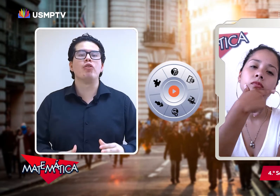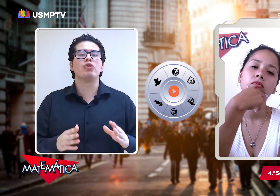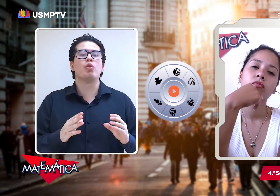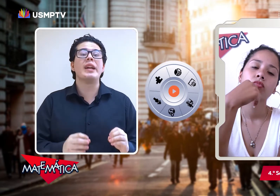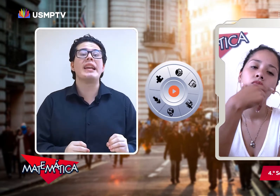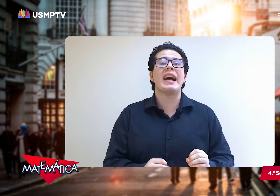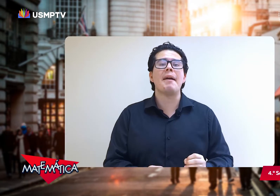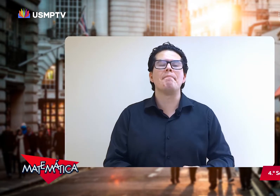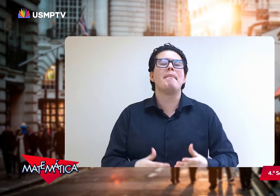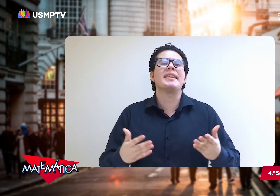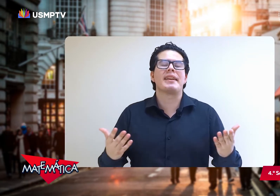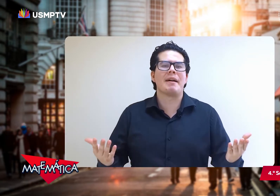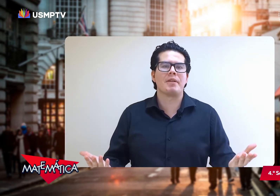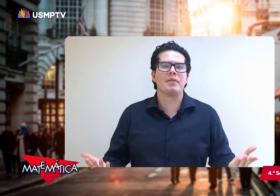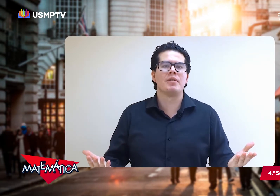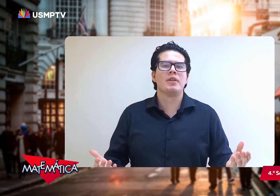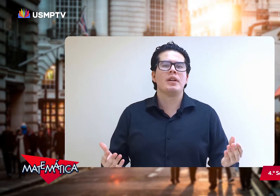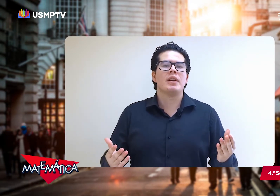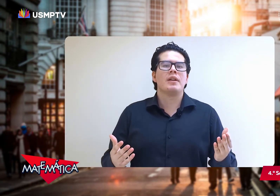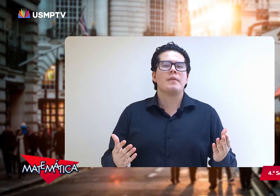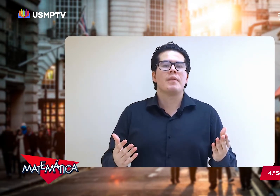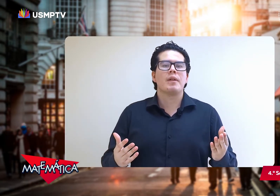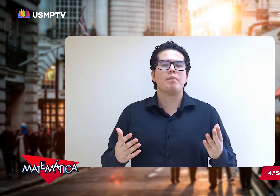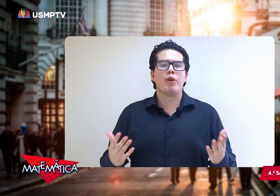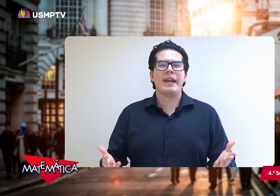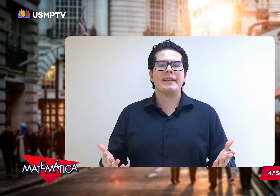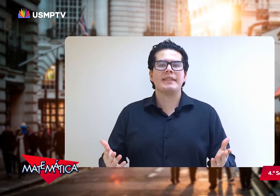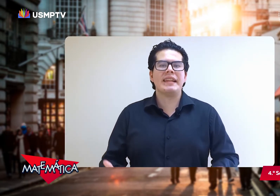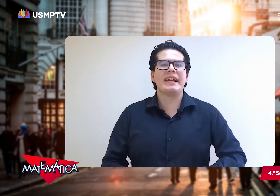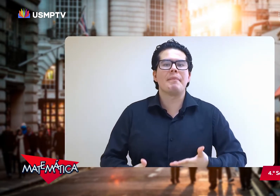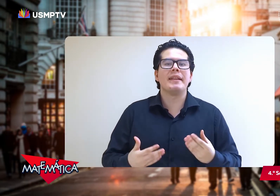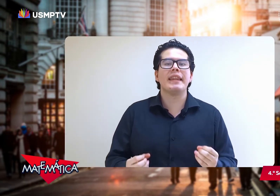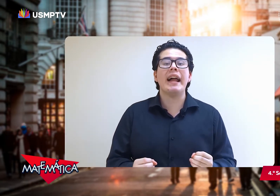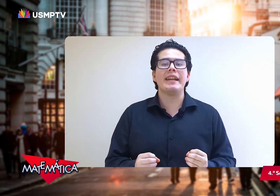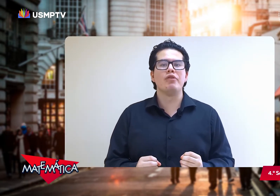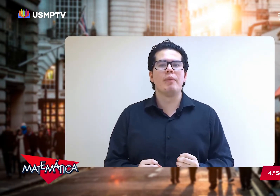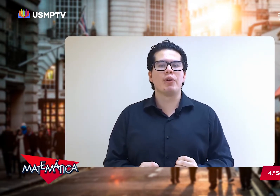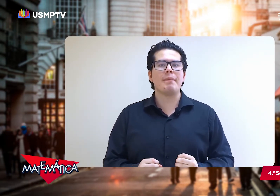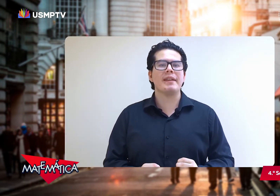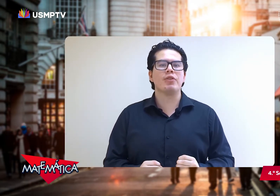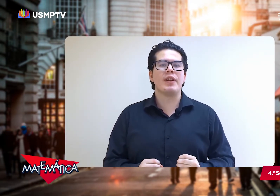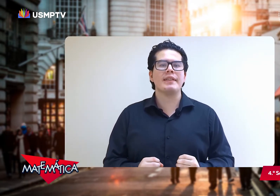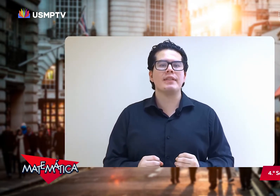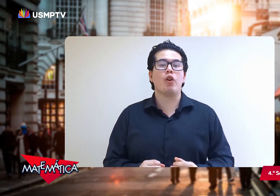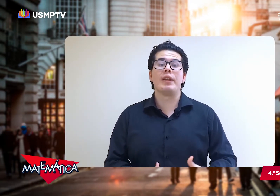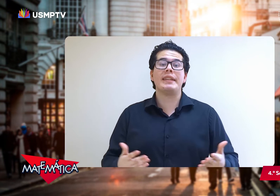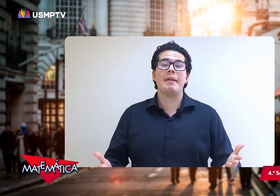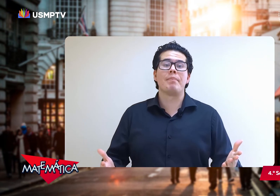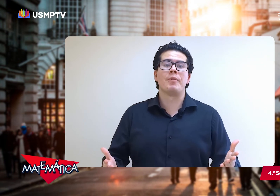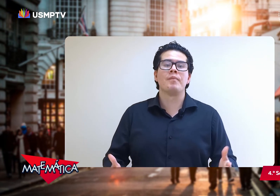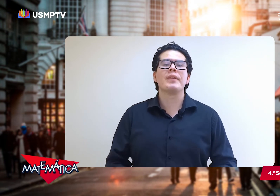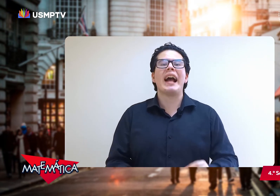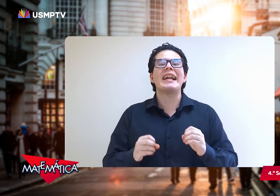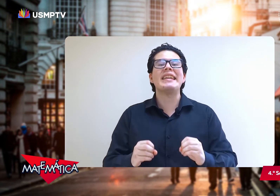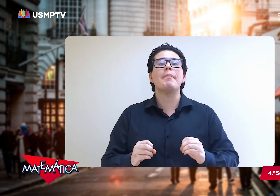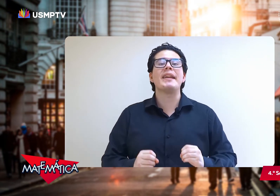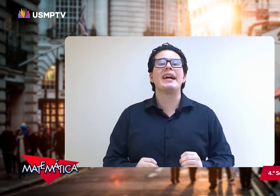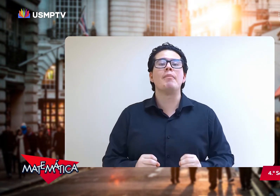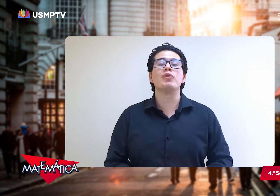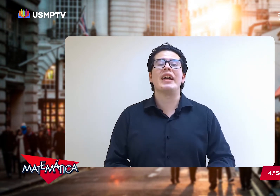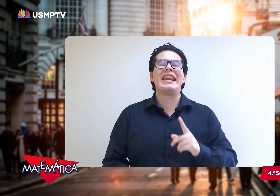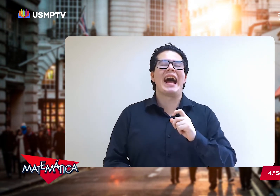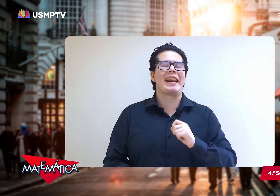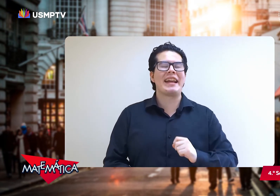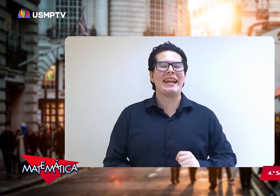para construirla más rápido? Pues incrementar el número de personas o de tiempo Aquí